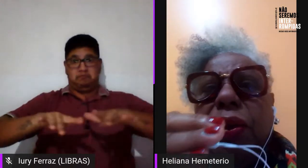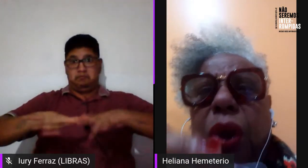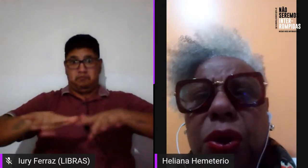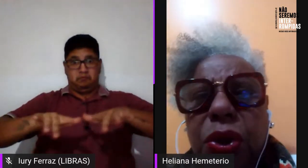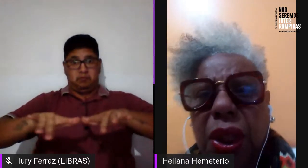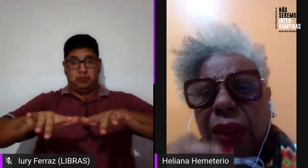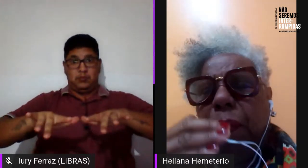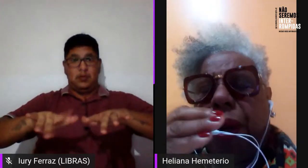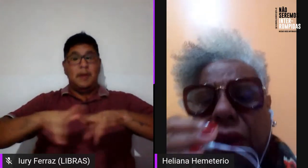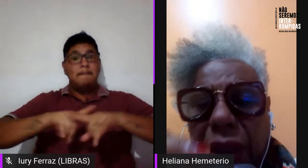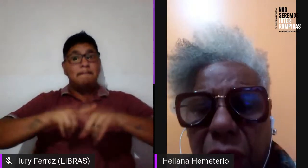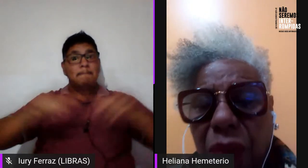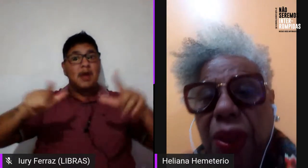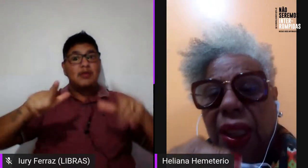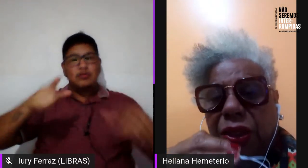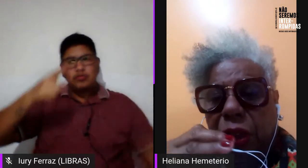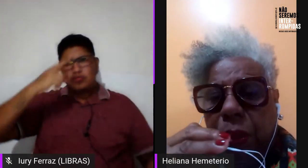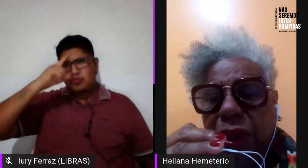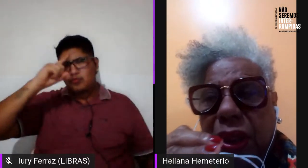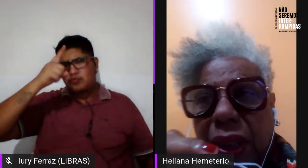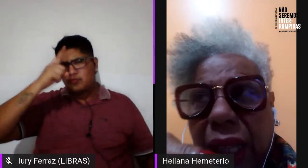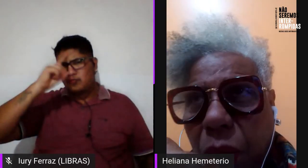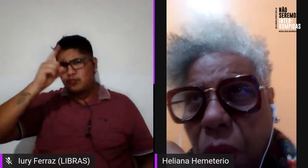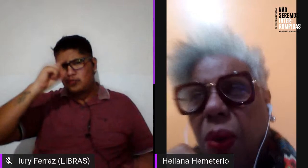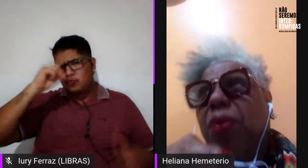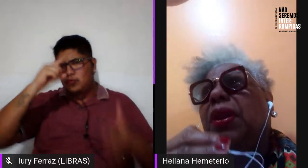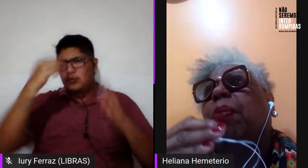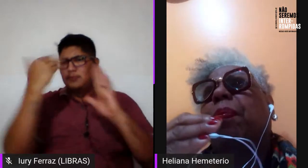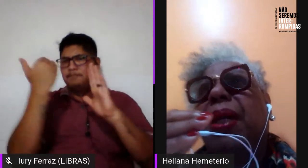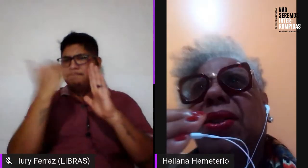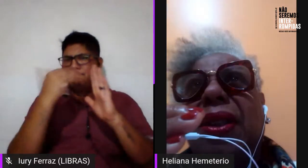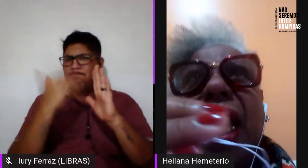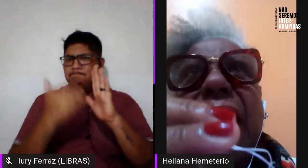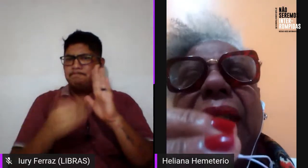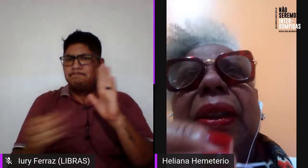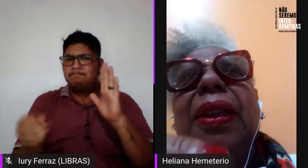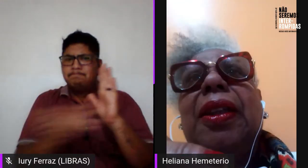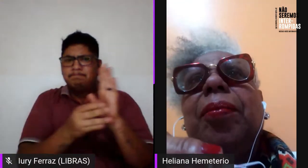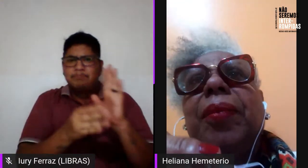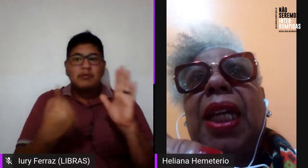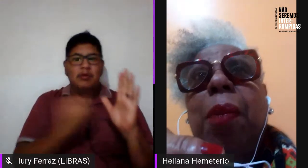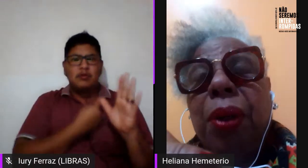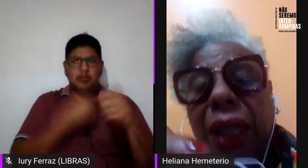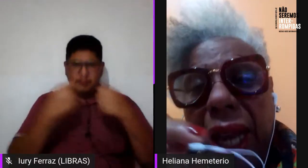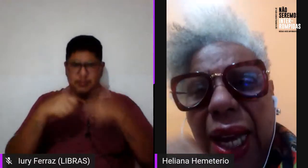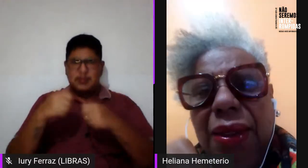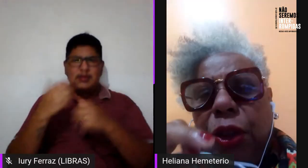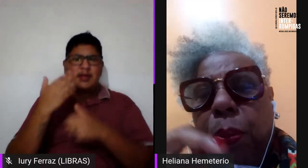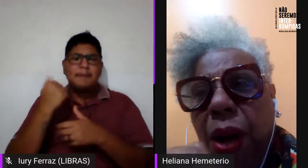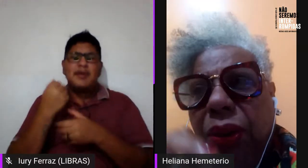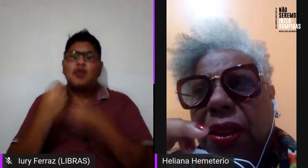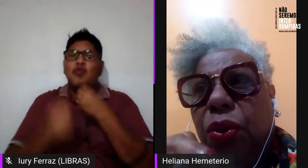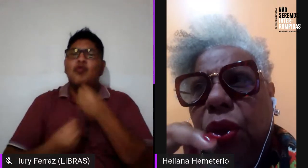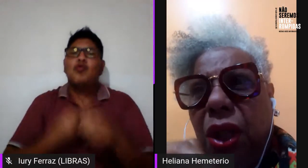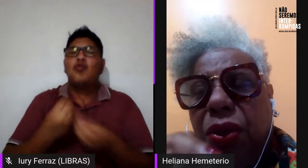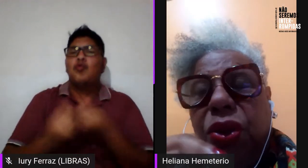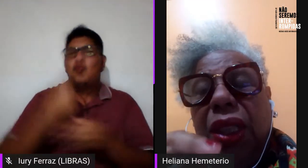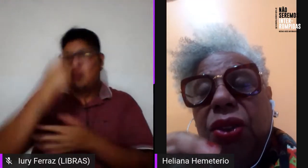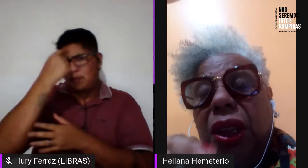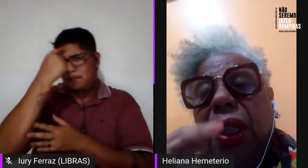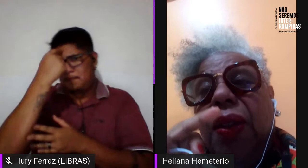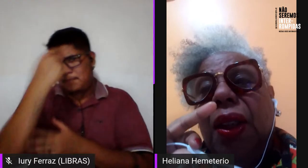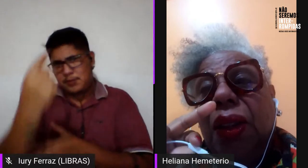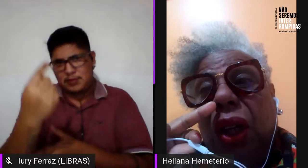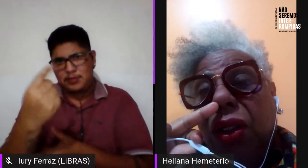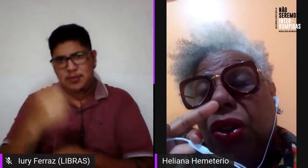então, todo dia tem pauta nova em que a gente precisa dar conta para pensar, porque essas pautas são do nosso